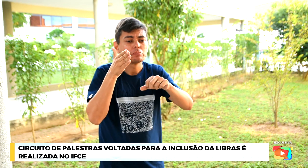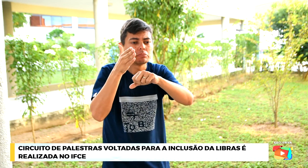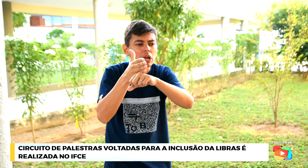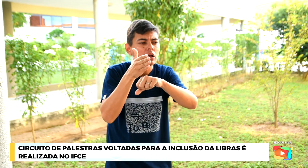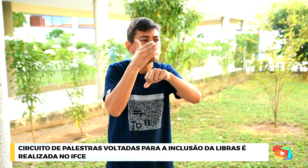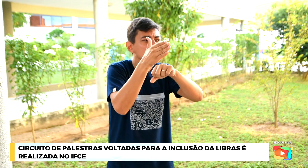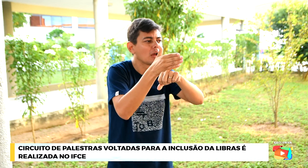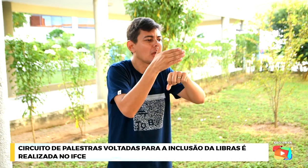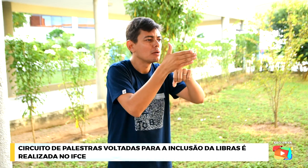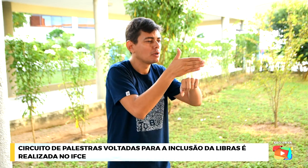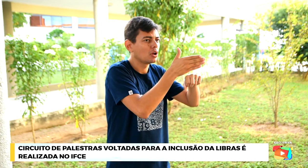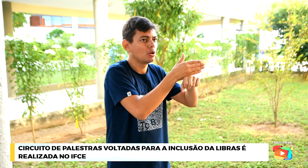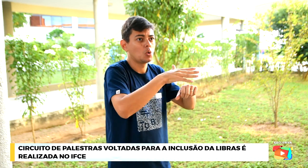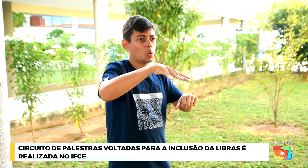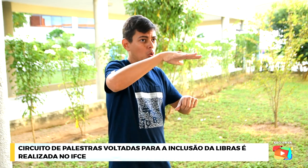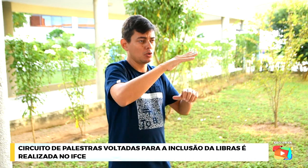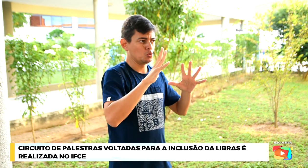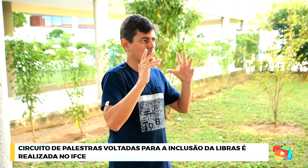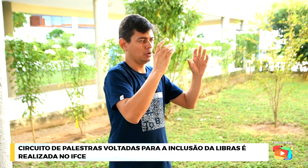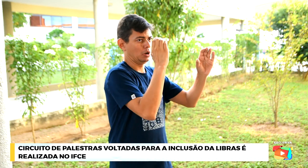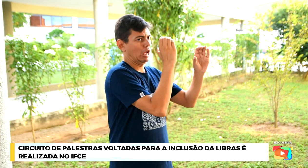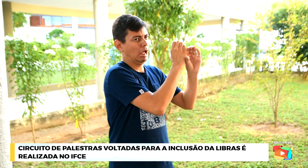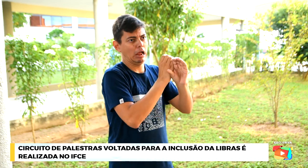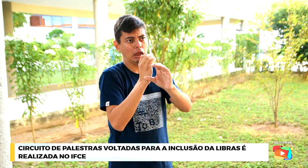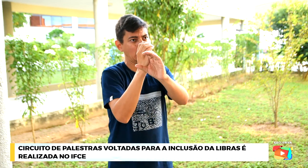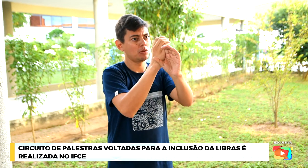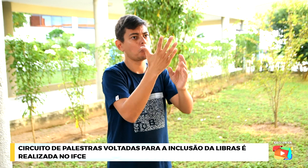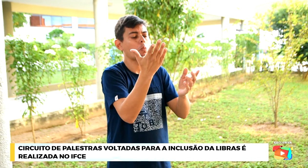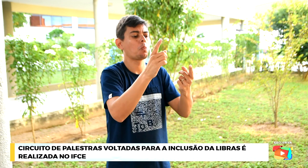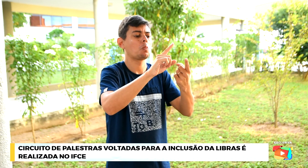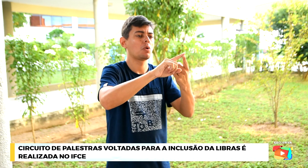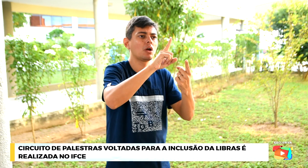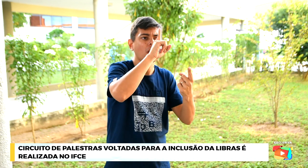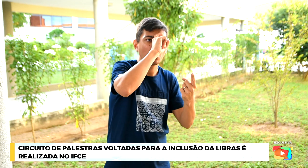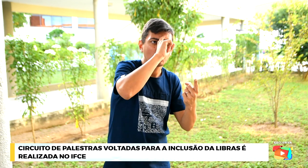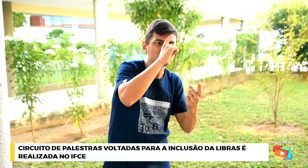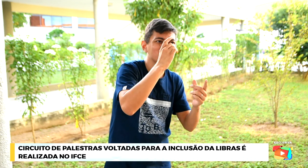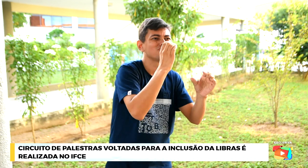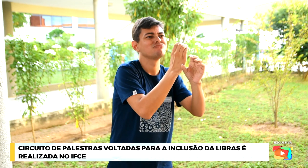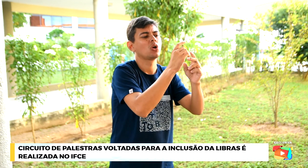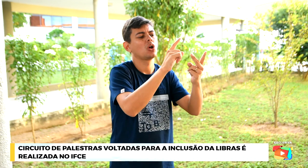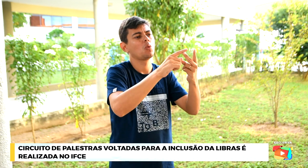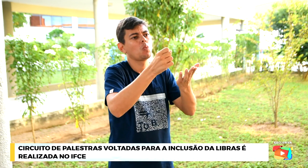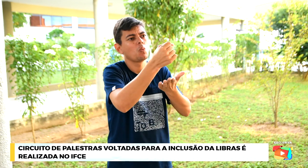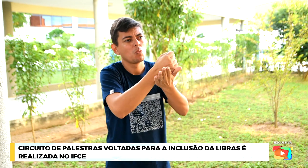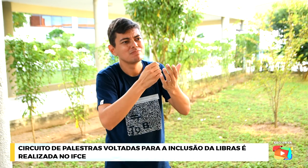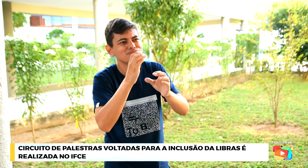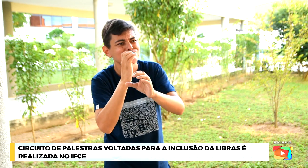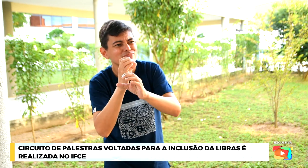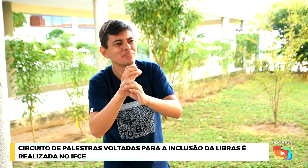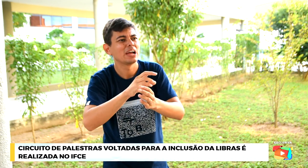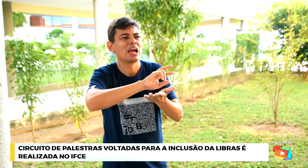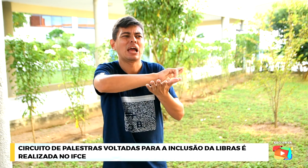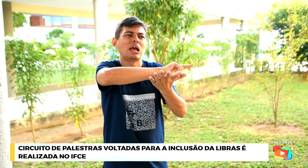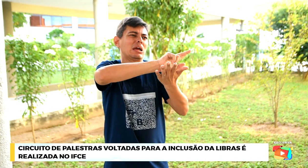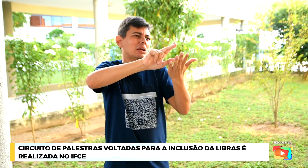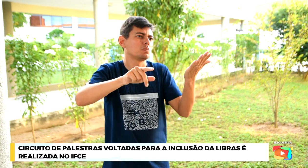nós encontramos pessoas que sabem a língua de sinais, né? Por exemplo, o surdo vai no hospital,